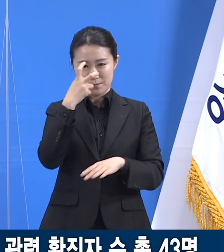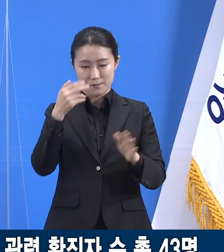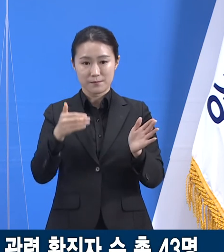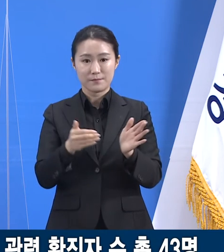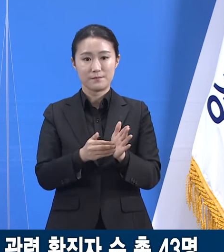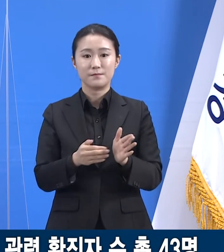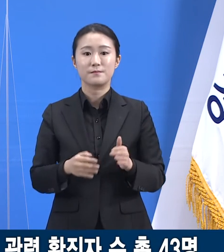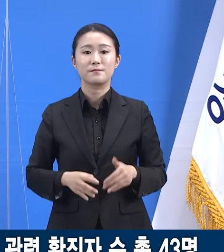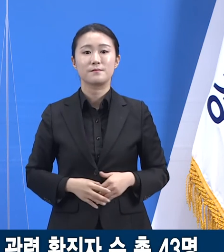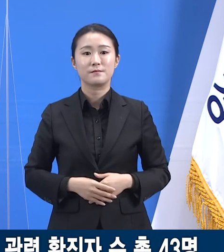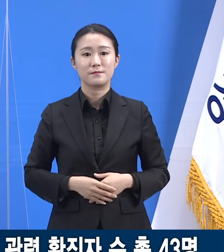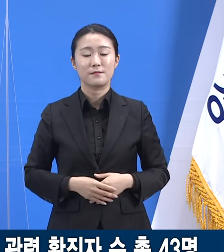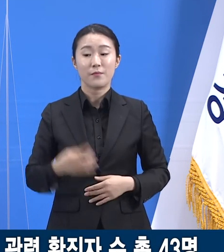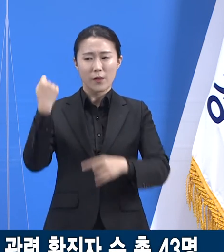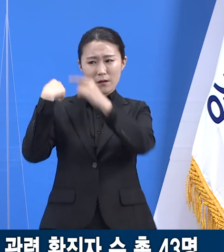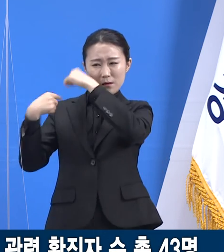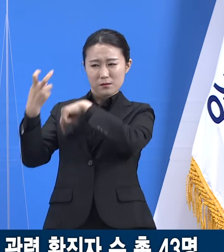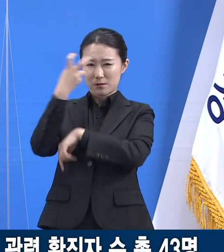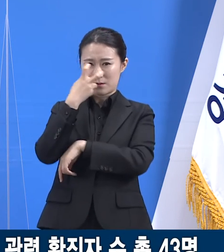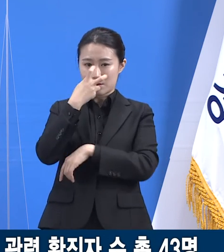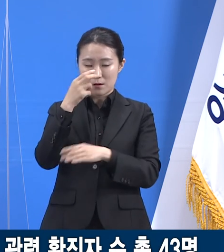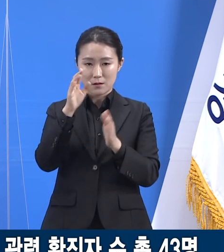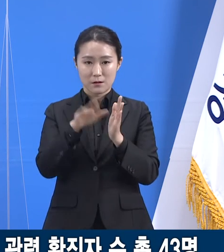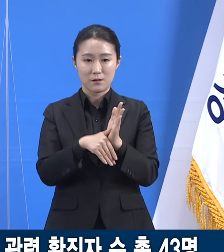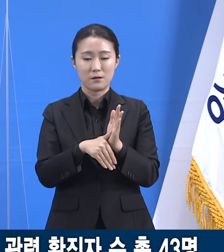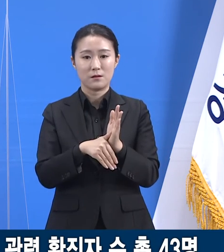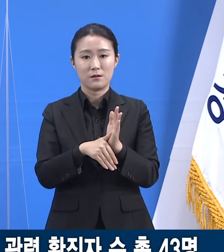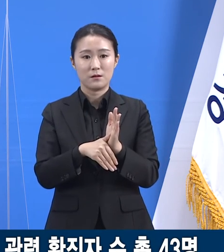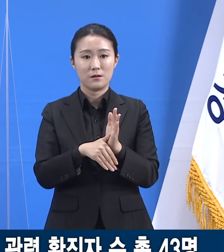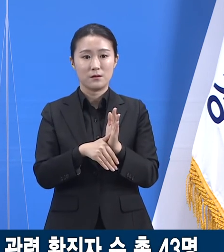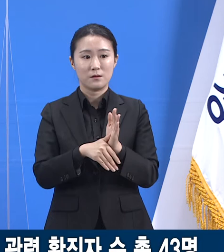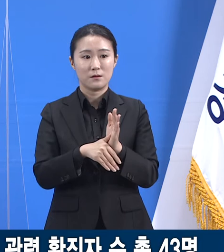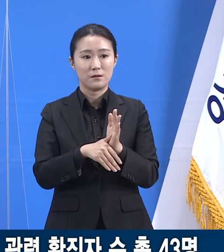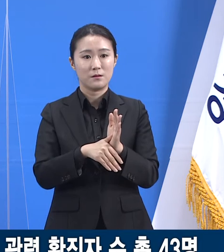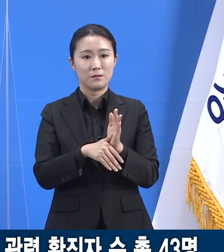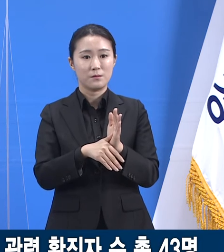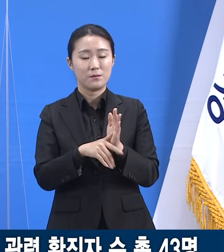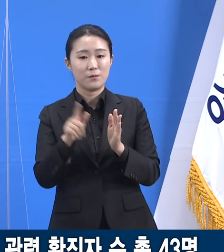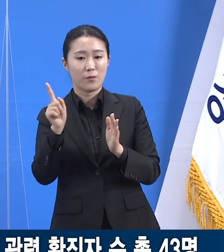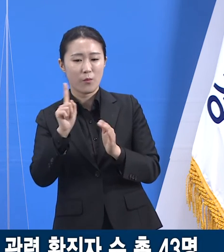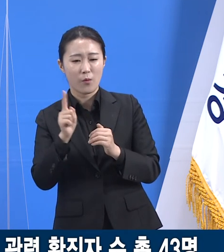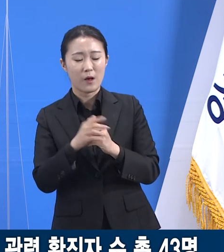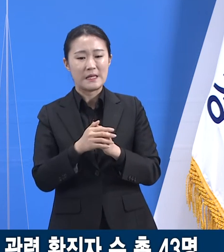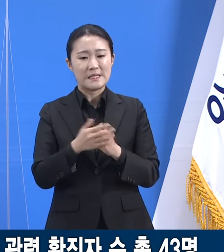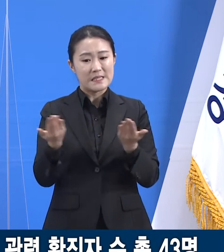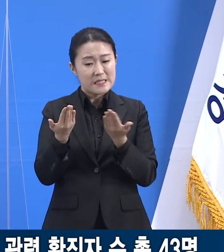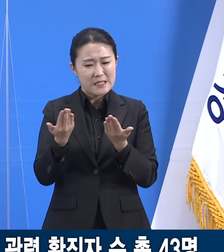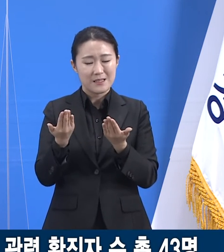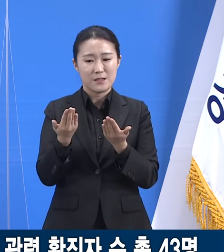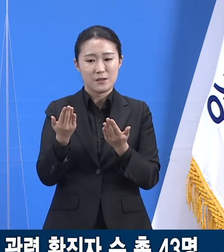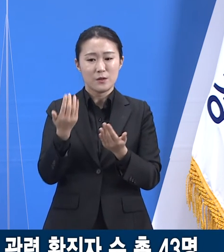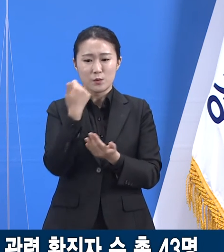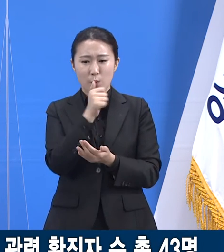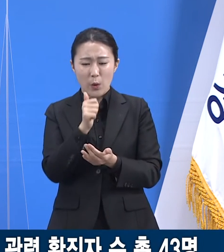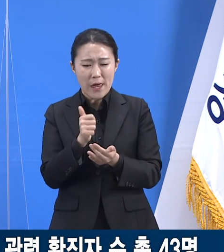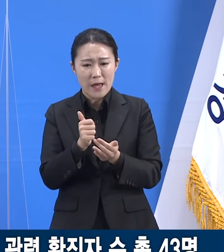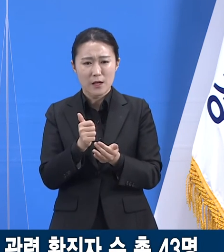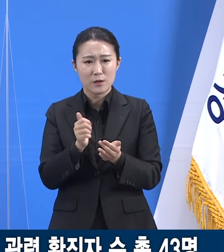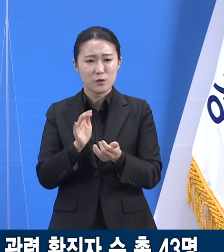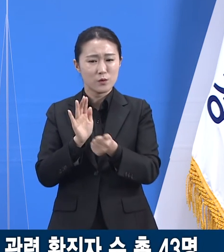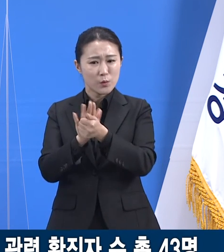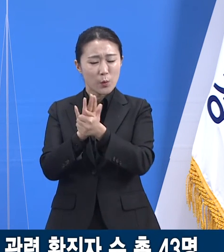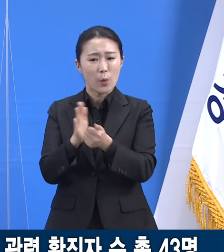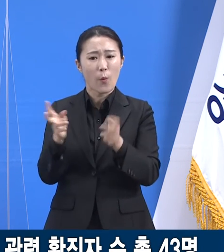역학조사 과정에서 인력사무소를 통한 확산 경향이 확인되었고 5월 10일부터